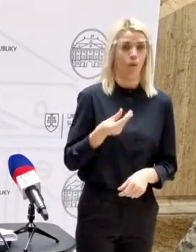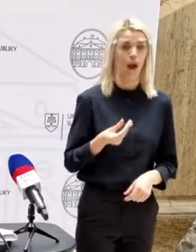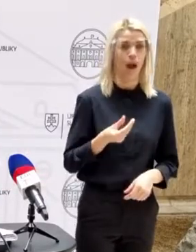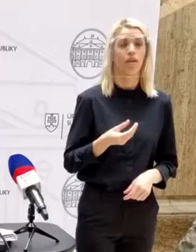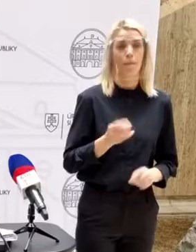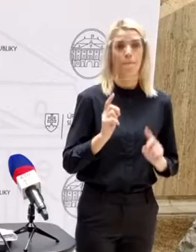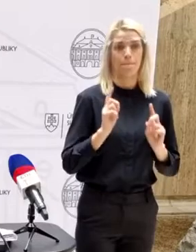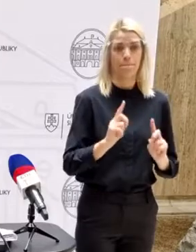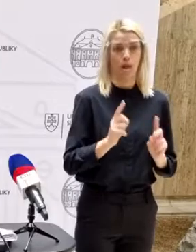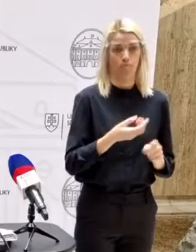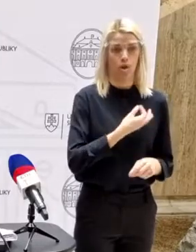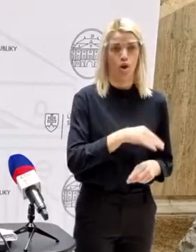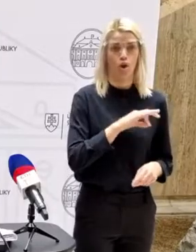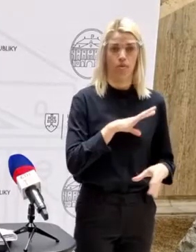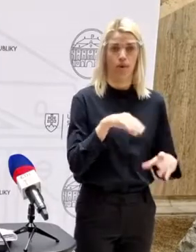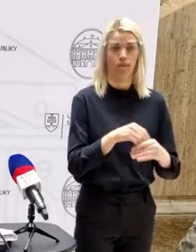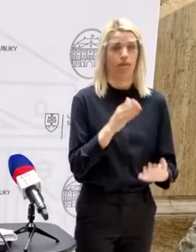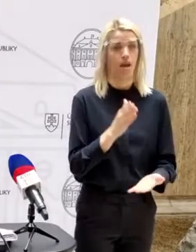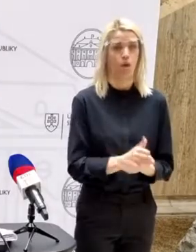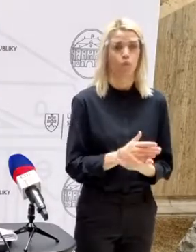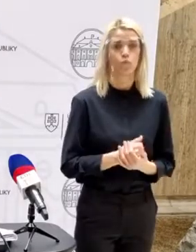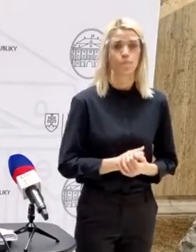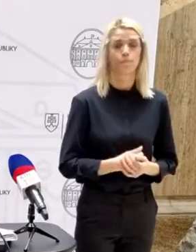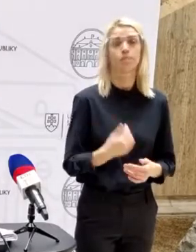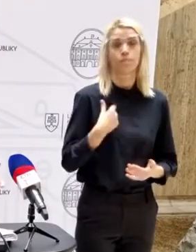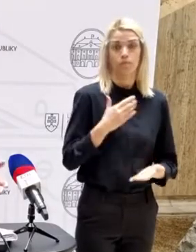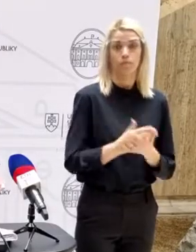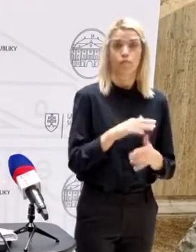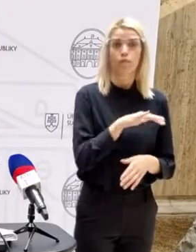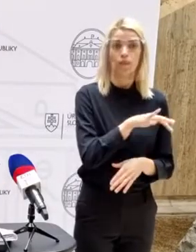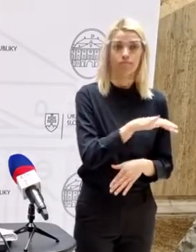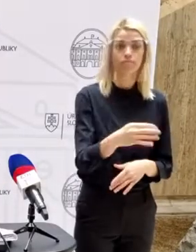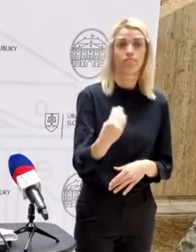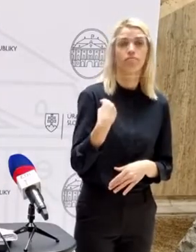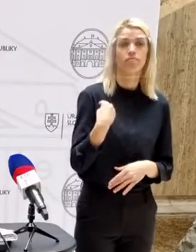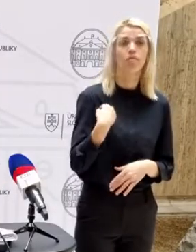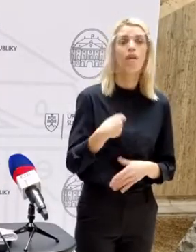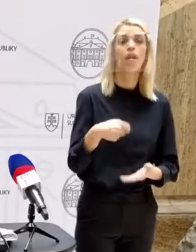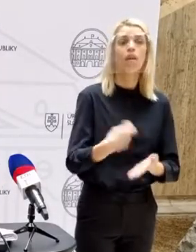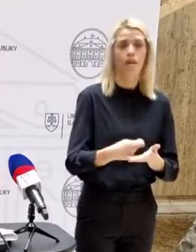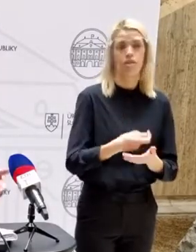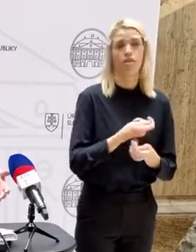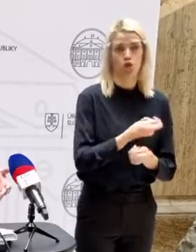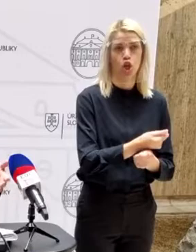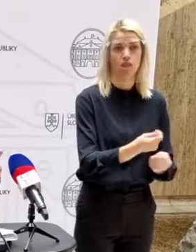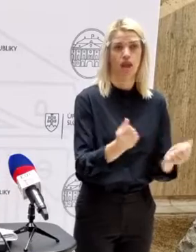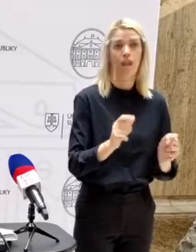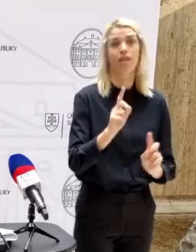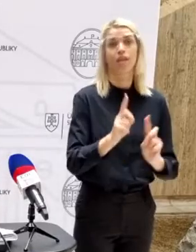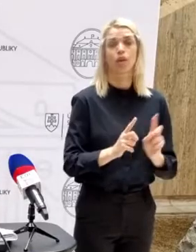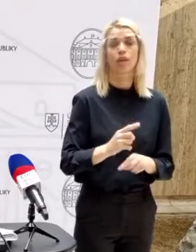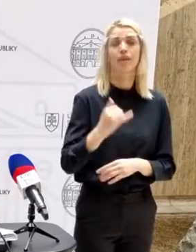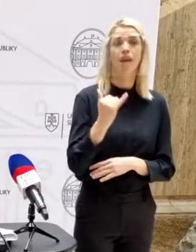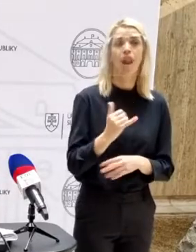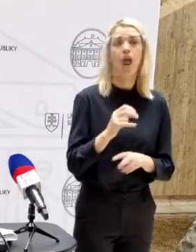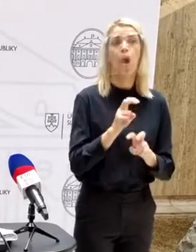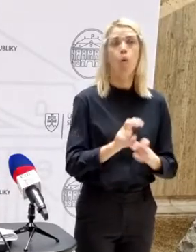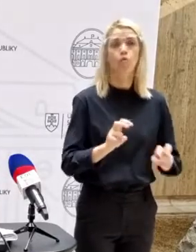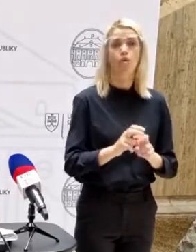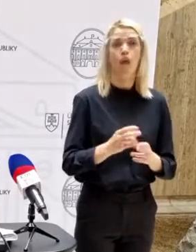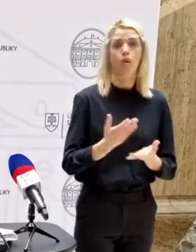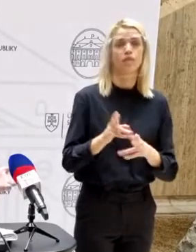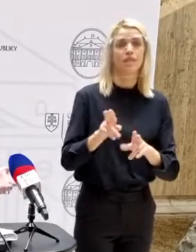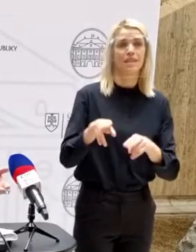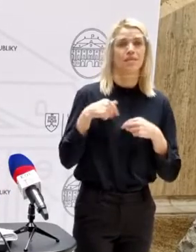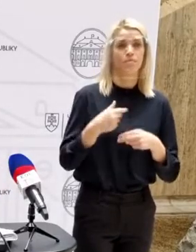by mala byť táto odmena dána. Ja už mám aj avizo, že jednotlivé plát by prebehli. Aj niektorí riaditeľi alebo učiteľi už mi aj